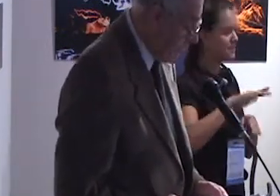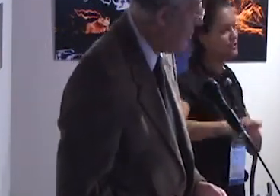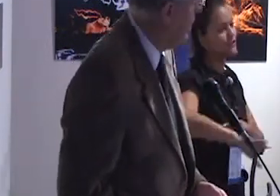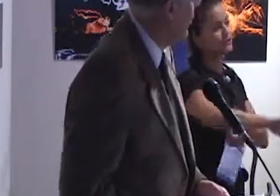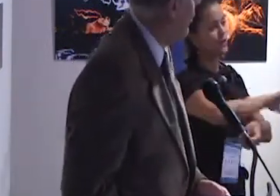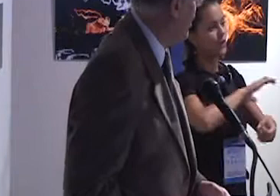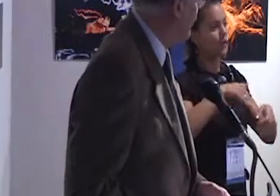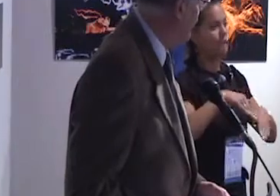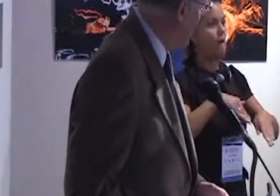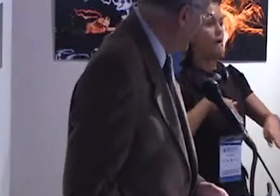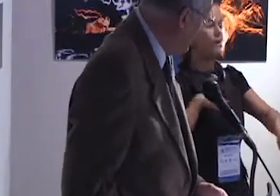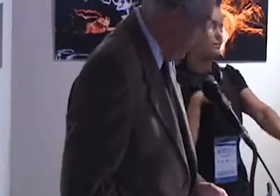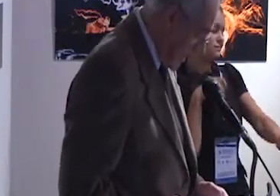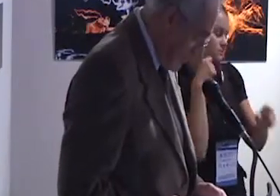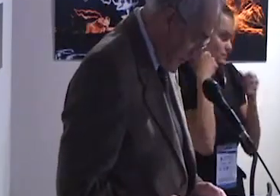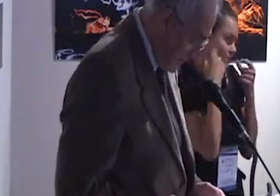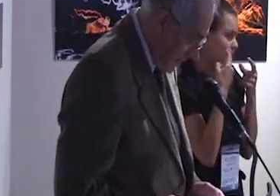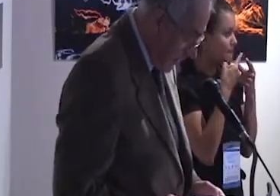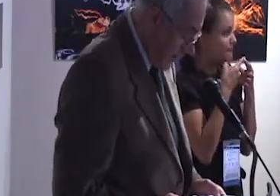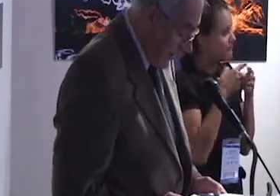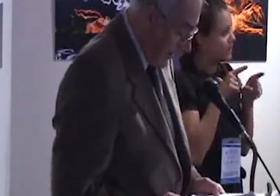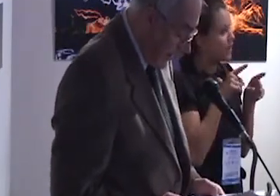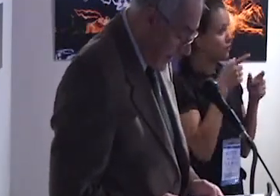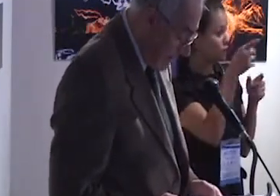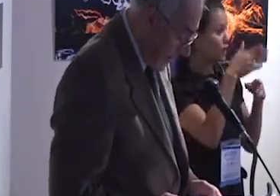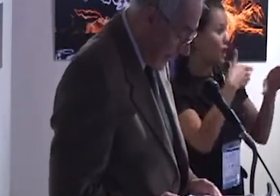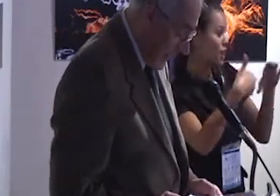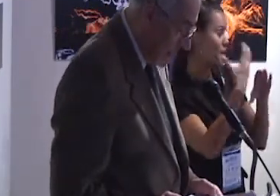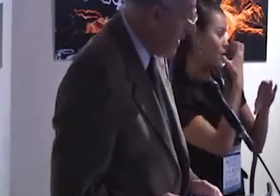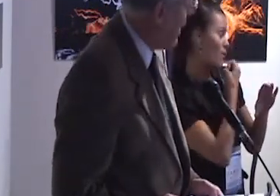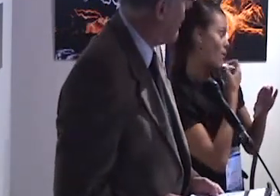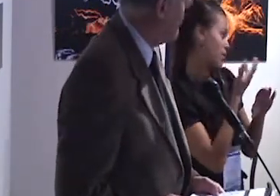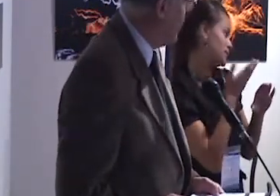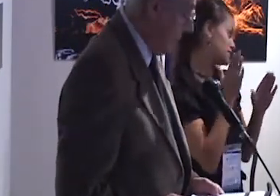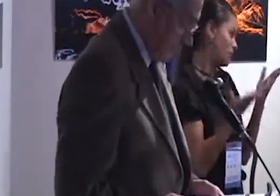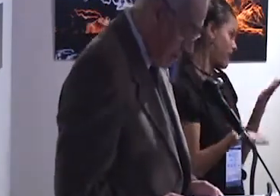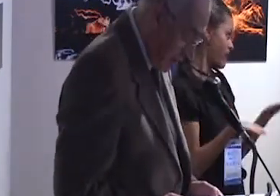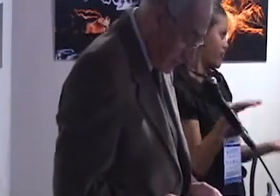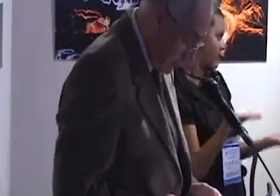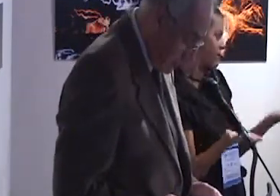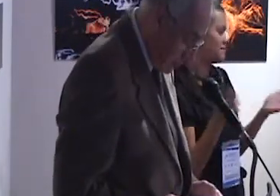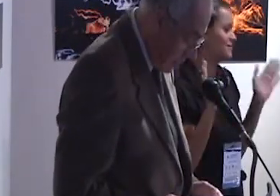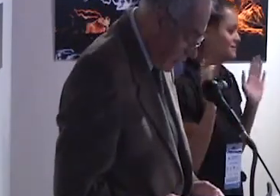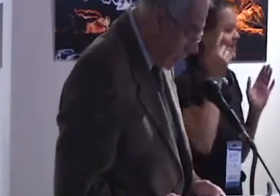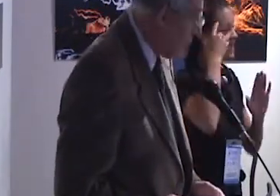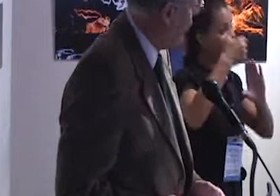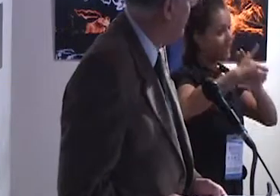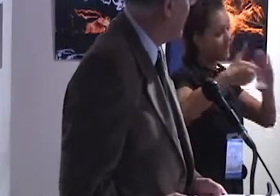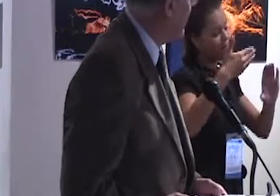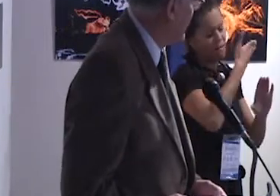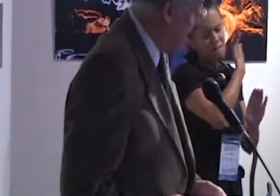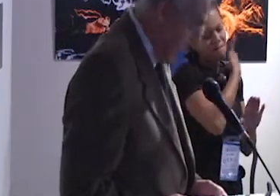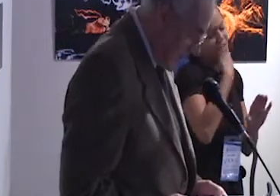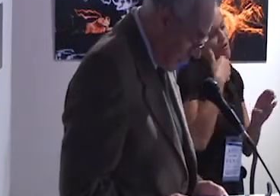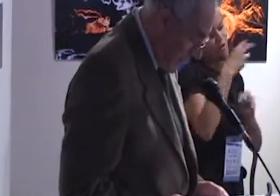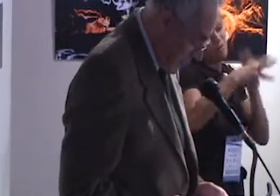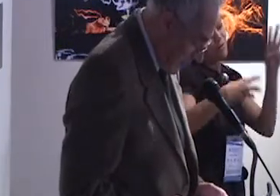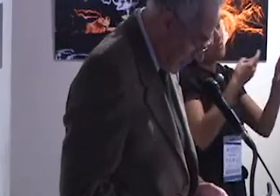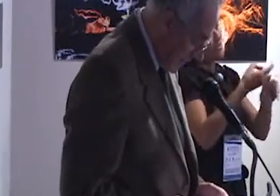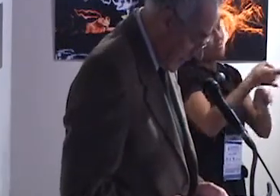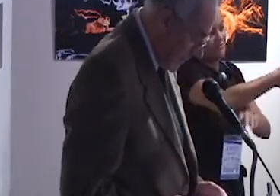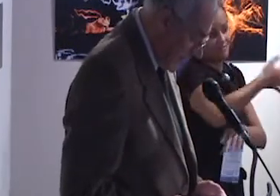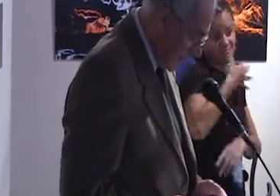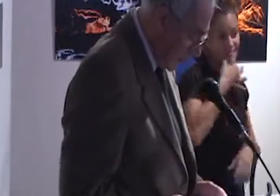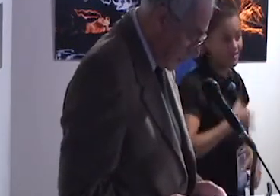compensados con las bondades del clima, que vale la pena calificar como el mejor del mundo, solo para tener la